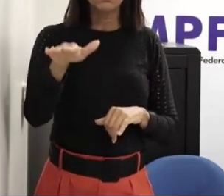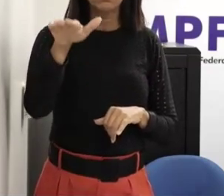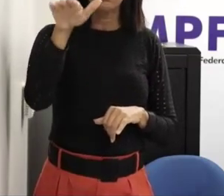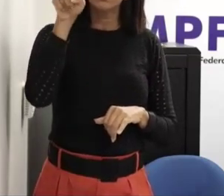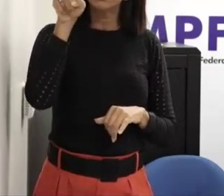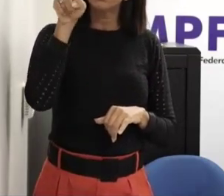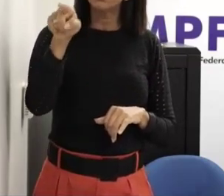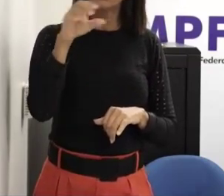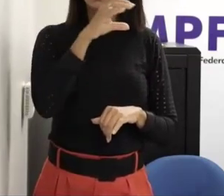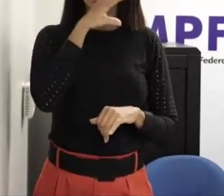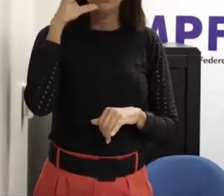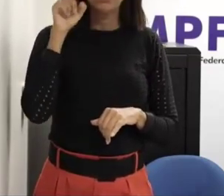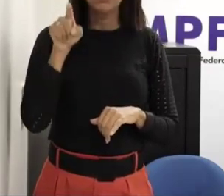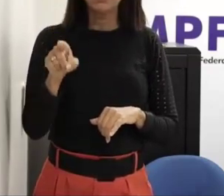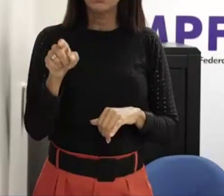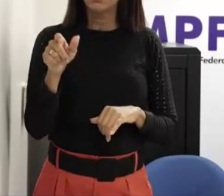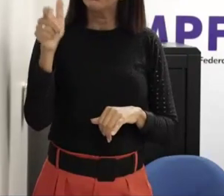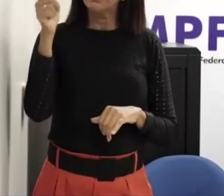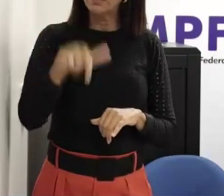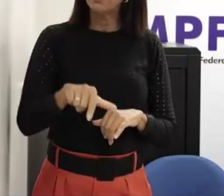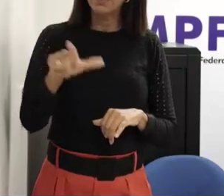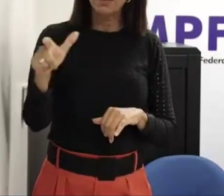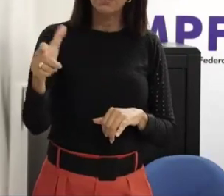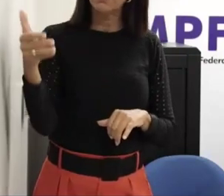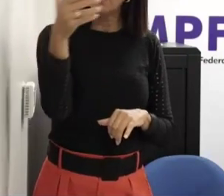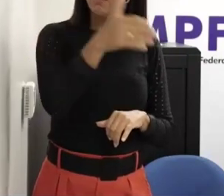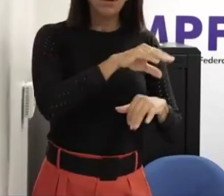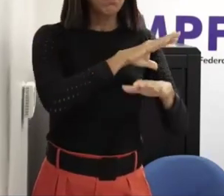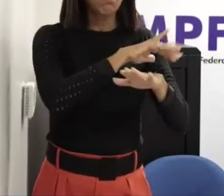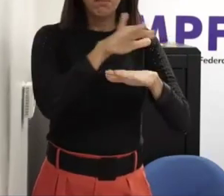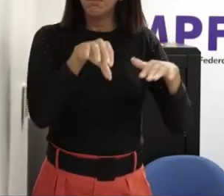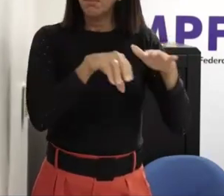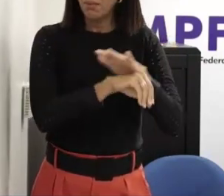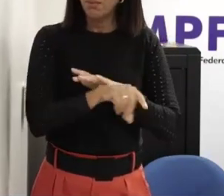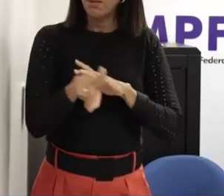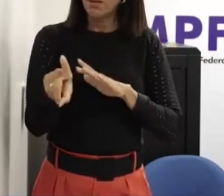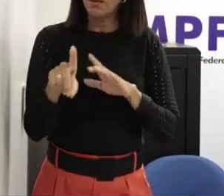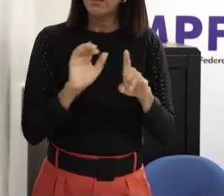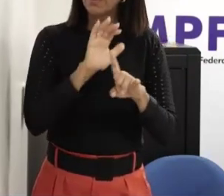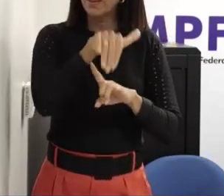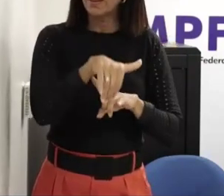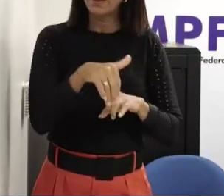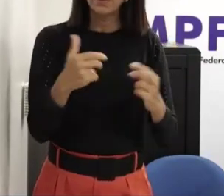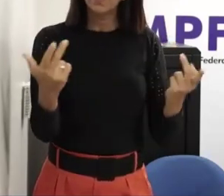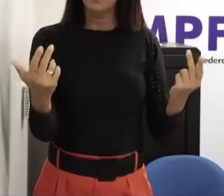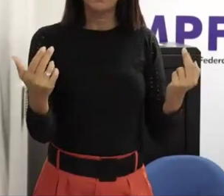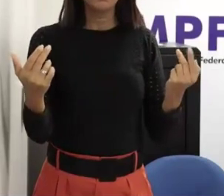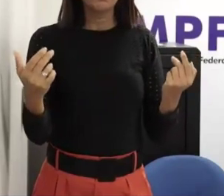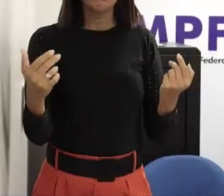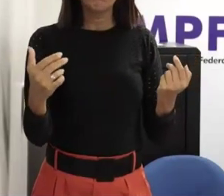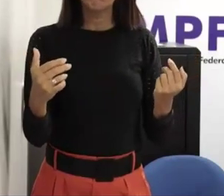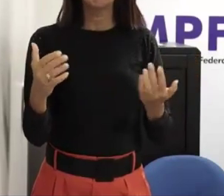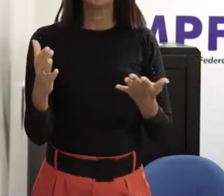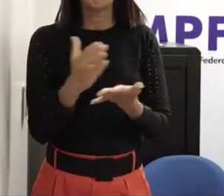um ciclo vicioso mas se você pegar os abusadores muitos eu não sei estatística atual mas é uma